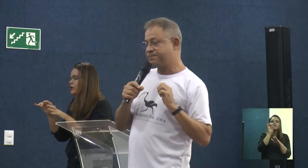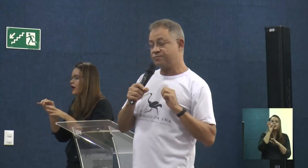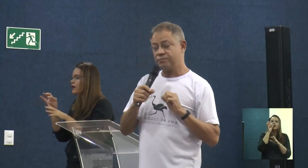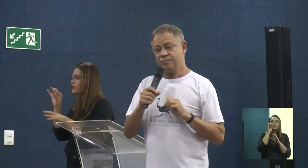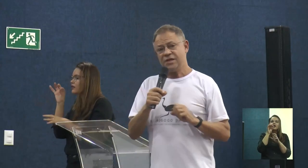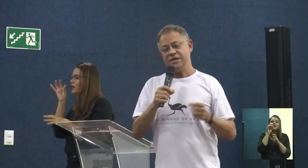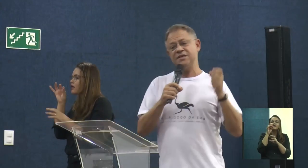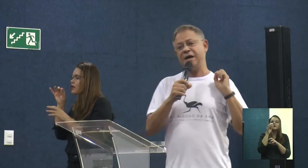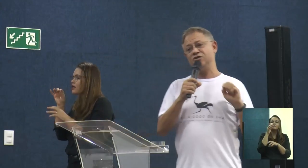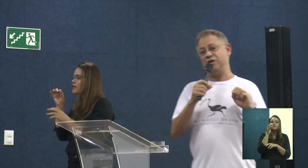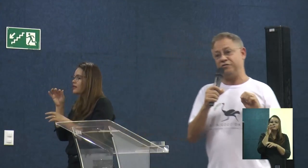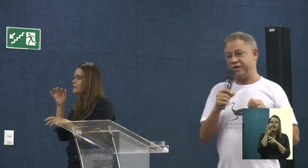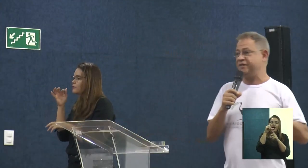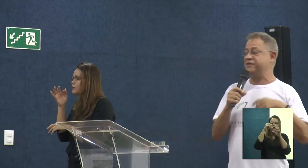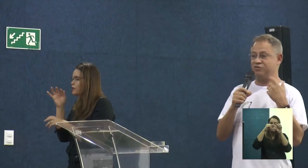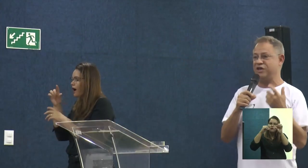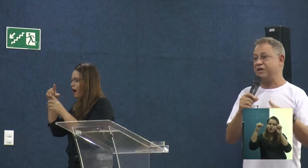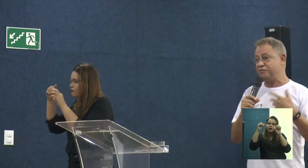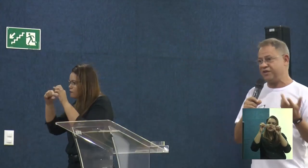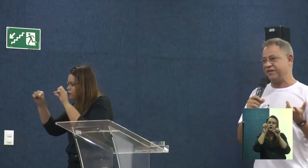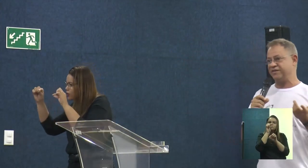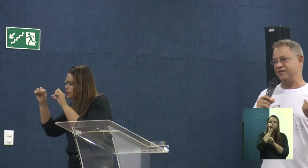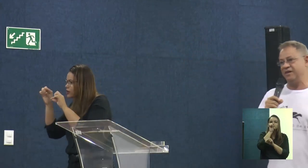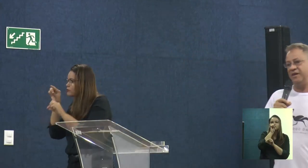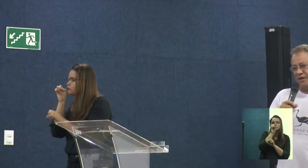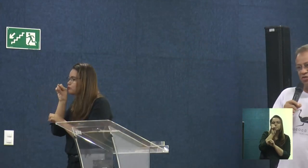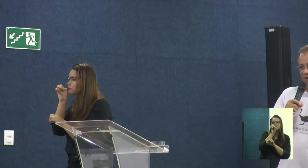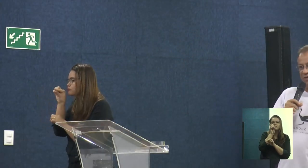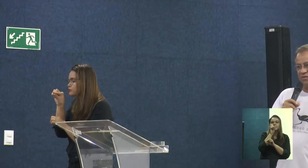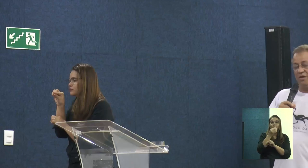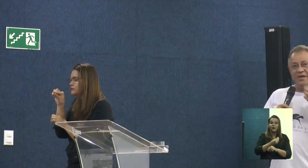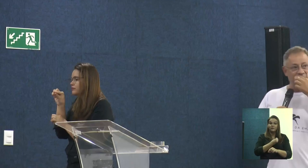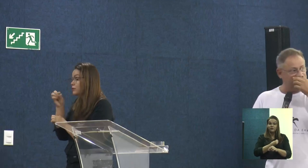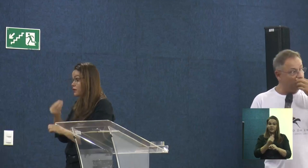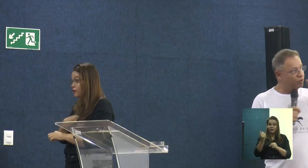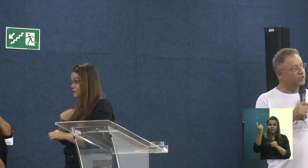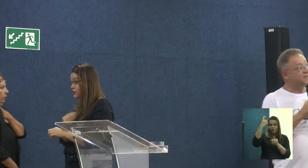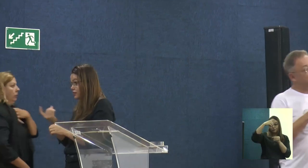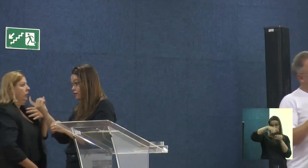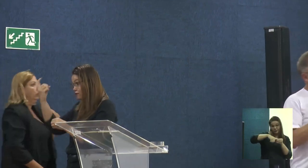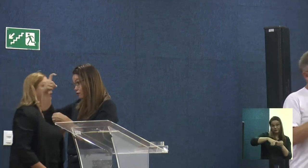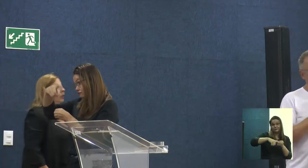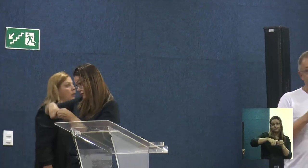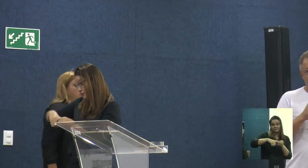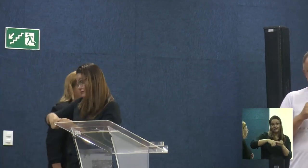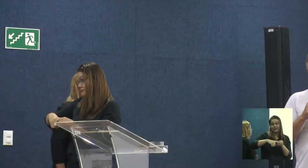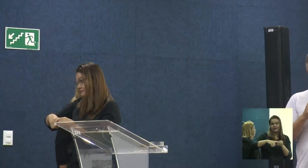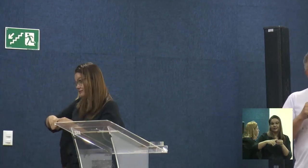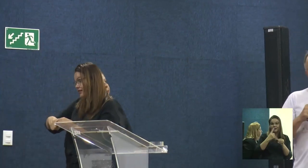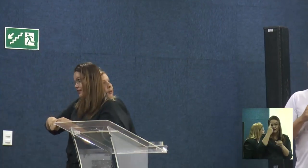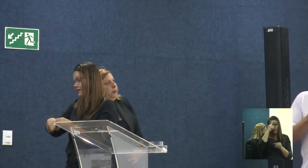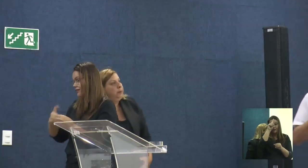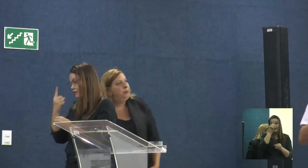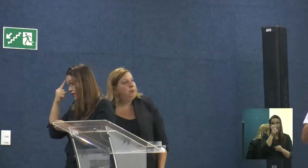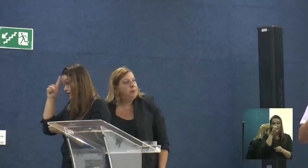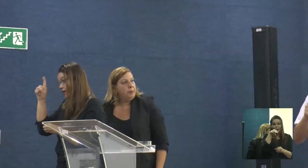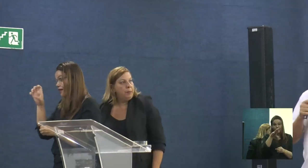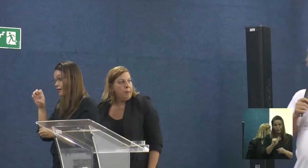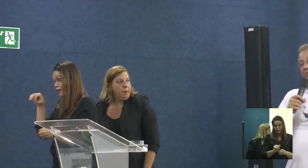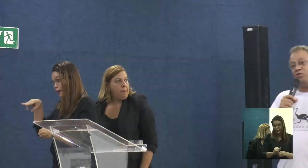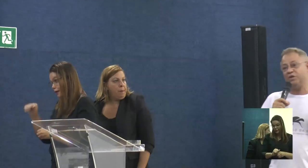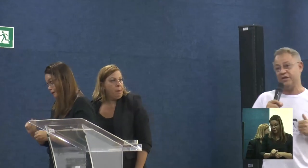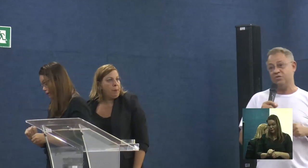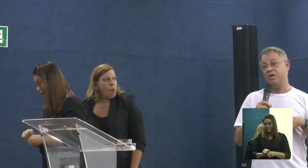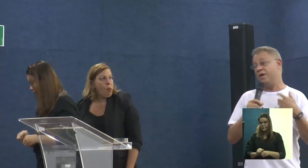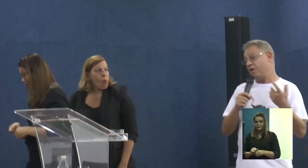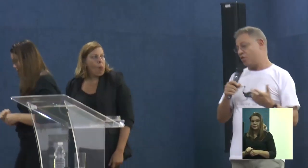no bico, né? E esse galho de oliveira sugere a vida, retornando. Então, um pouco dessa ideia, que a Ema, ela não está indo, né?